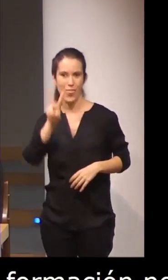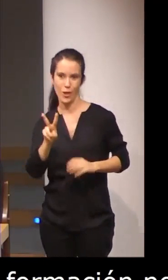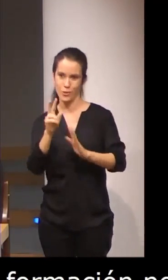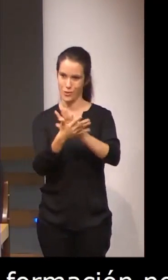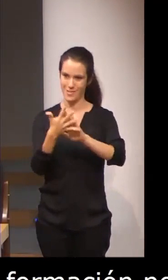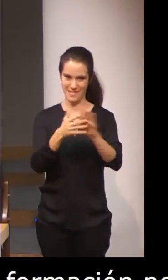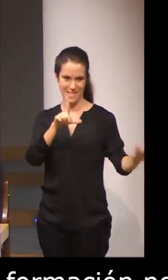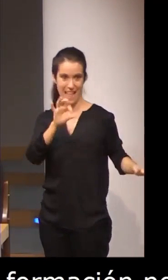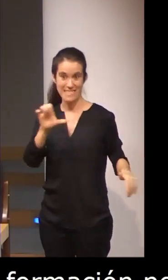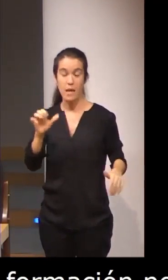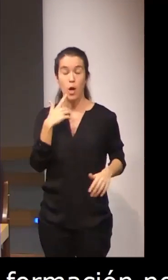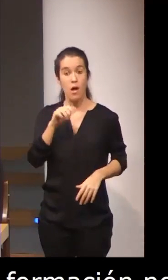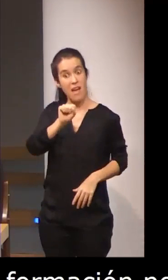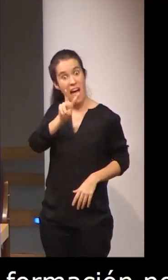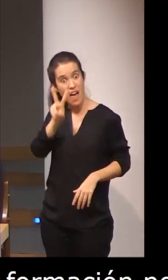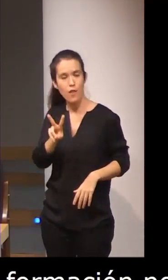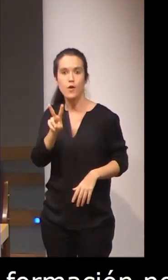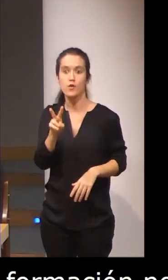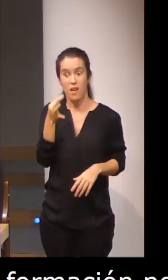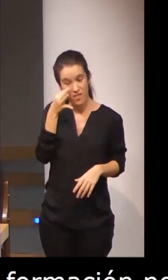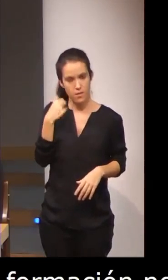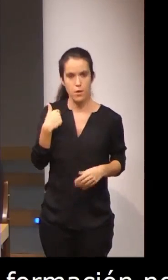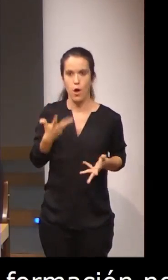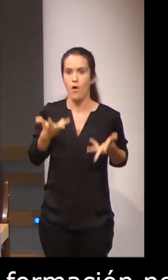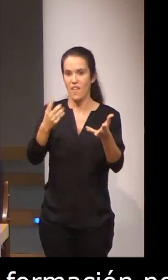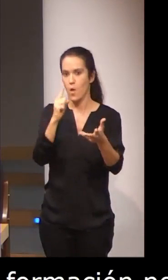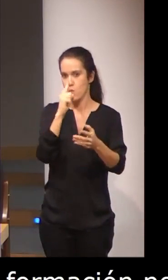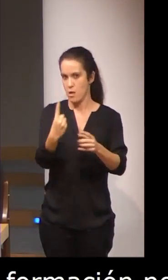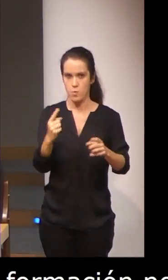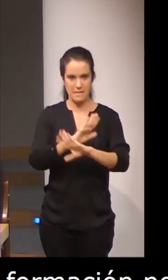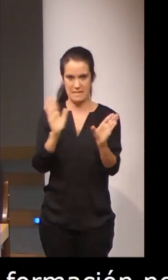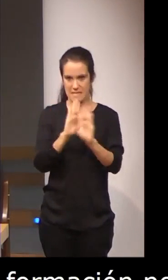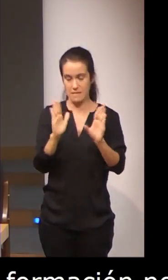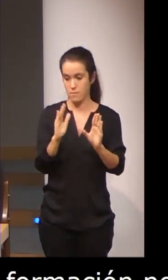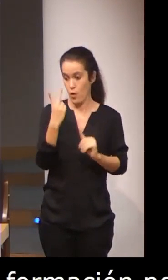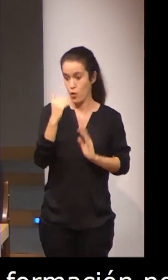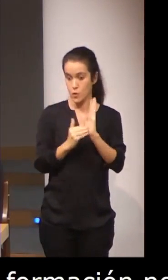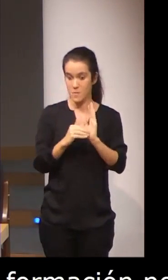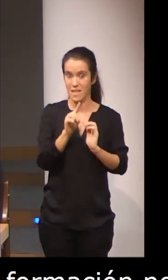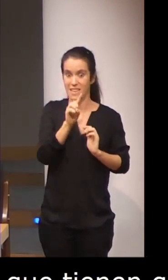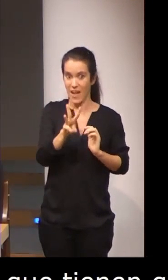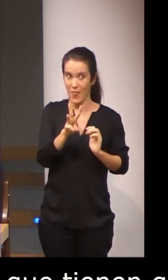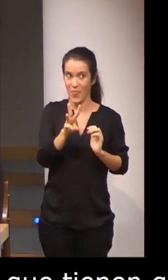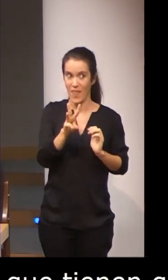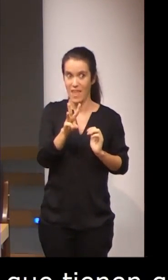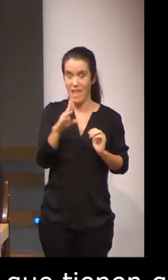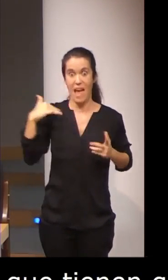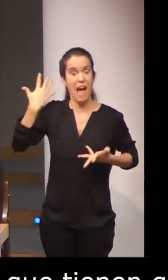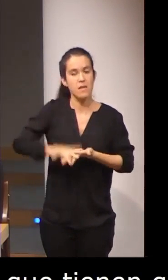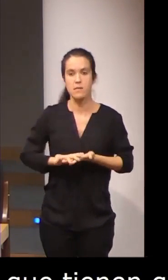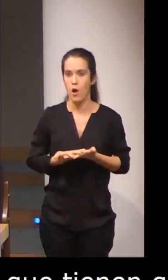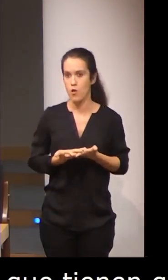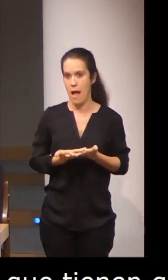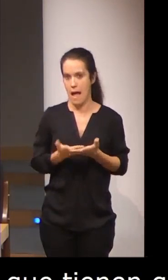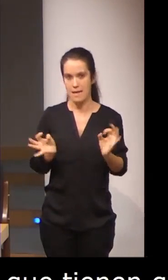cierto que el nivel A2 solo se ha ofertado un año. Desde el 2013 hasta la actualidad lo que